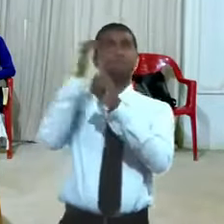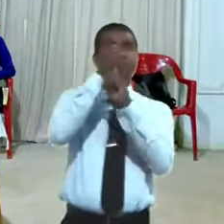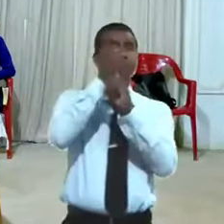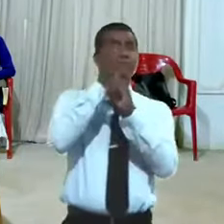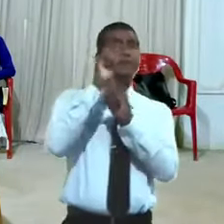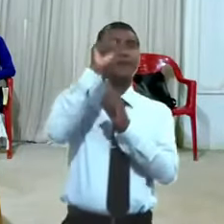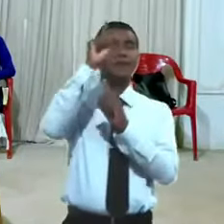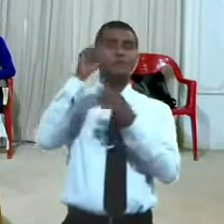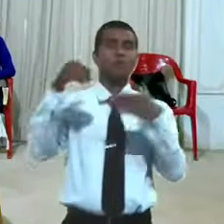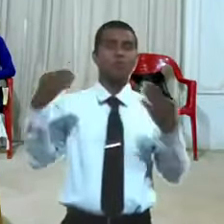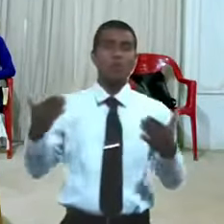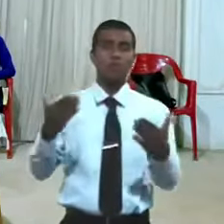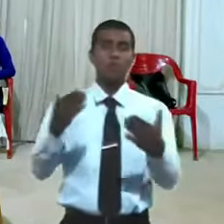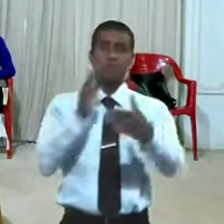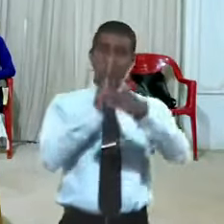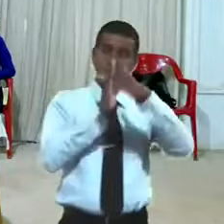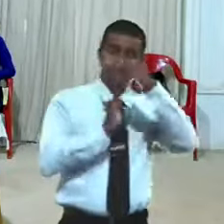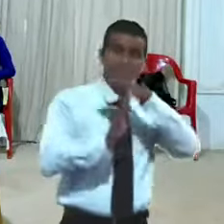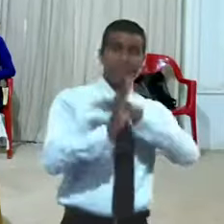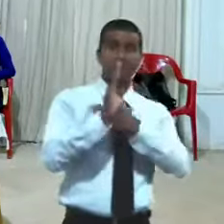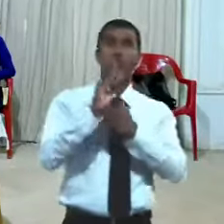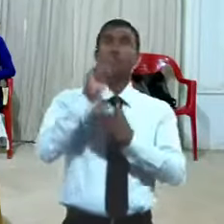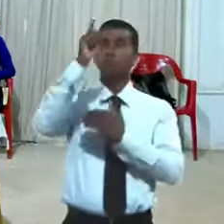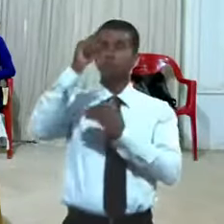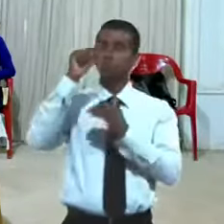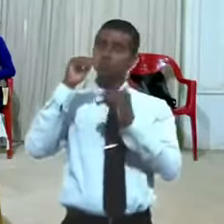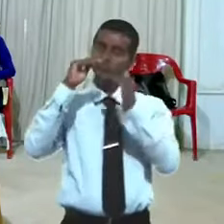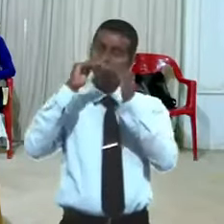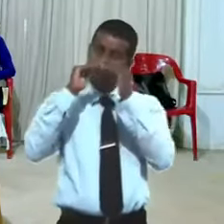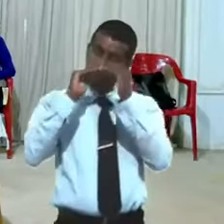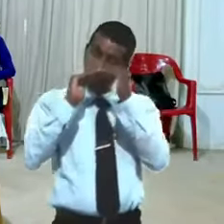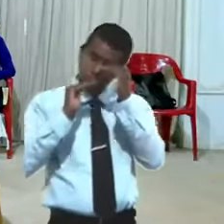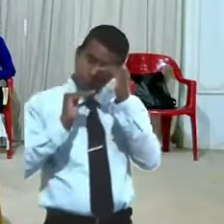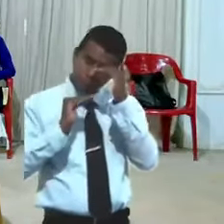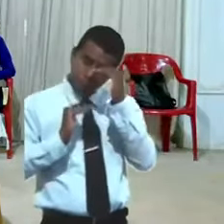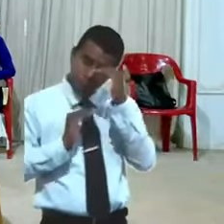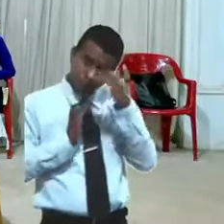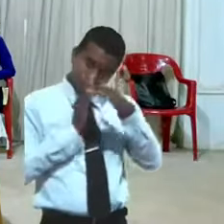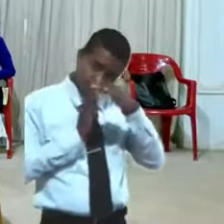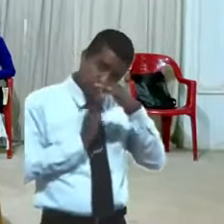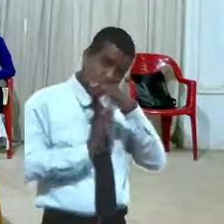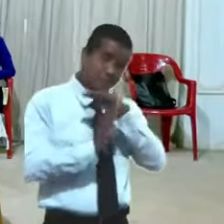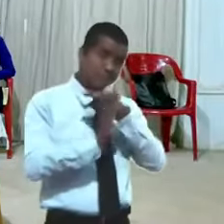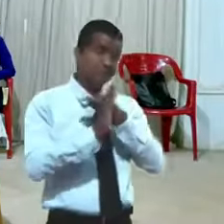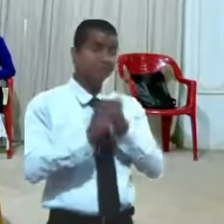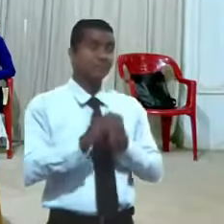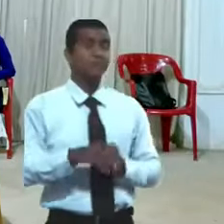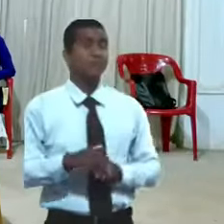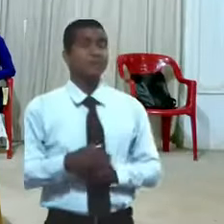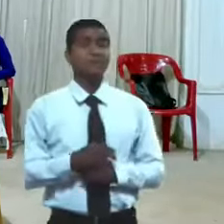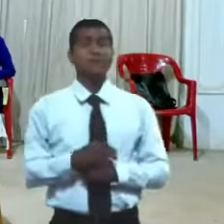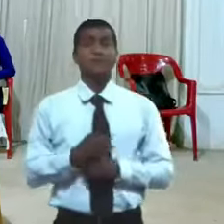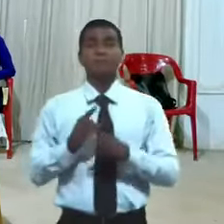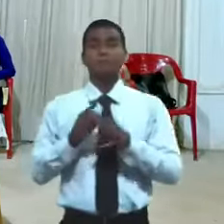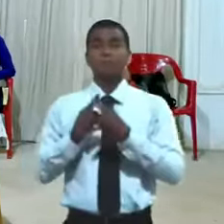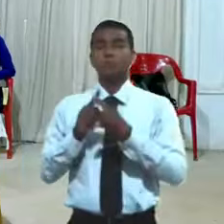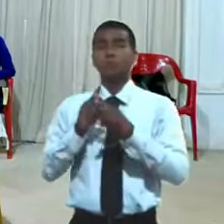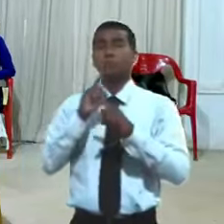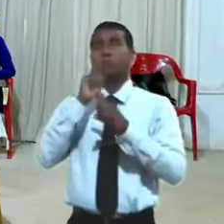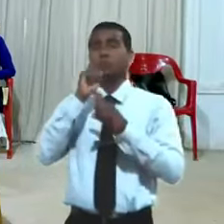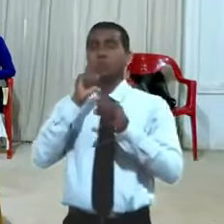humillándose bájese bájese bájese no le duela postrarse ante Dios